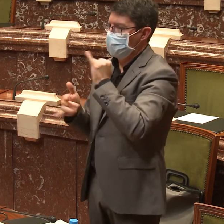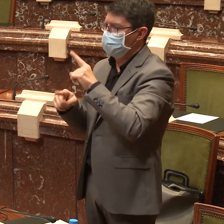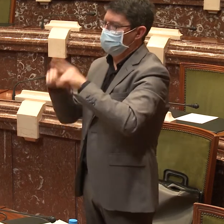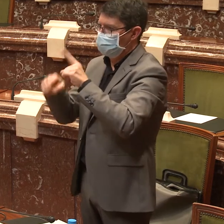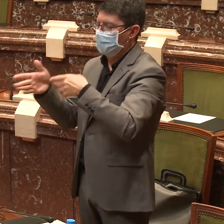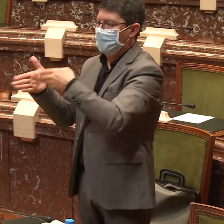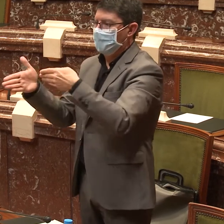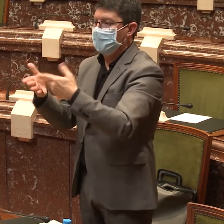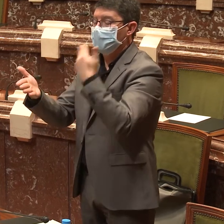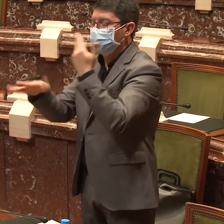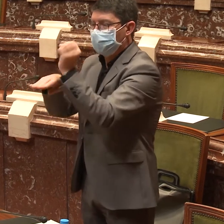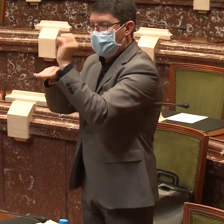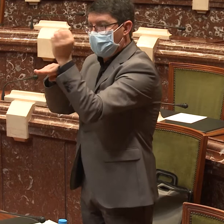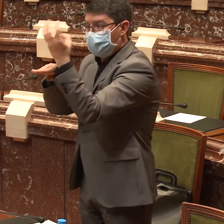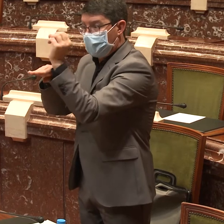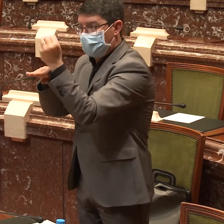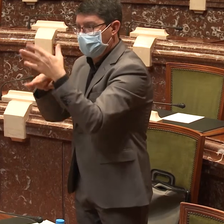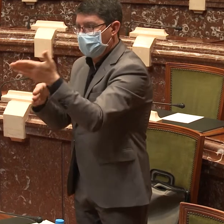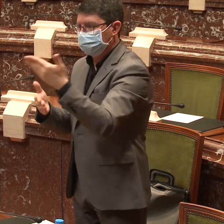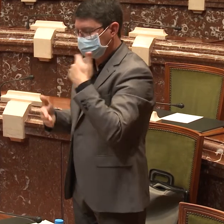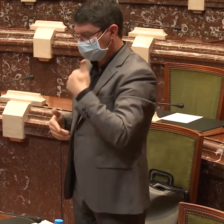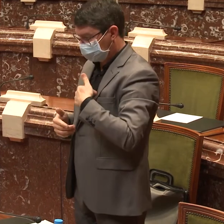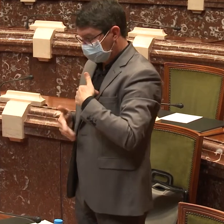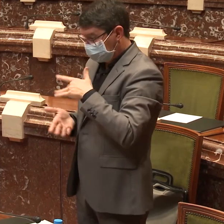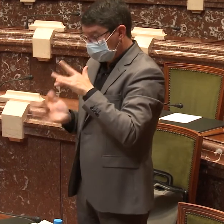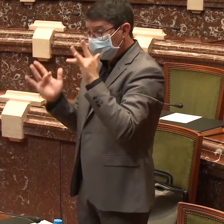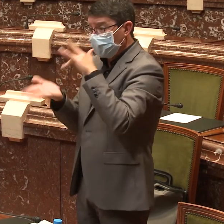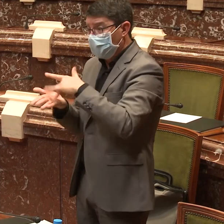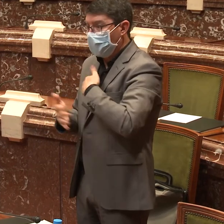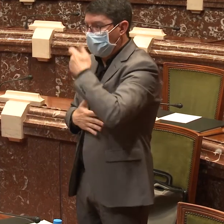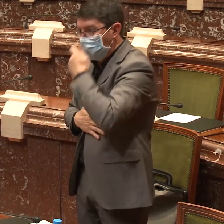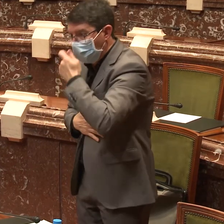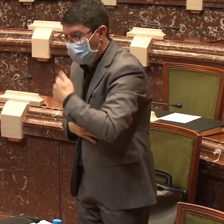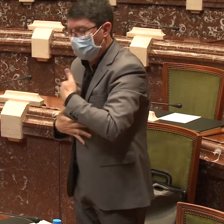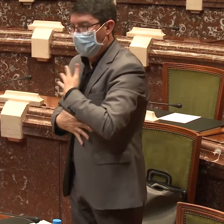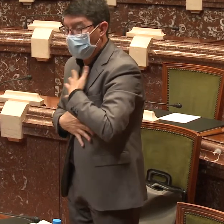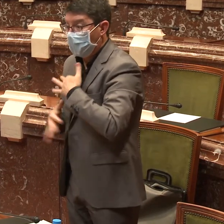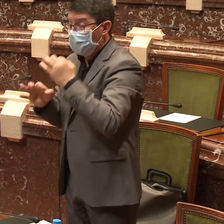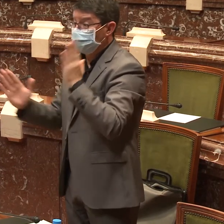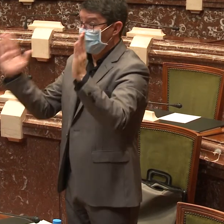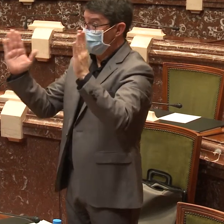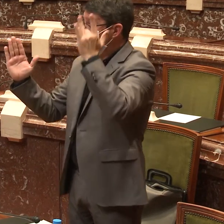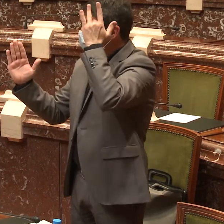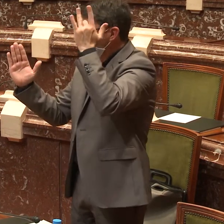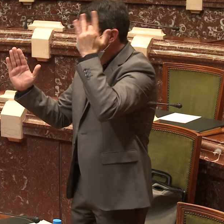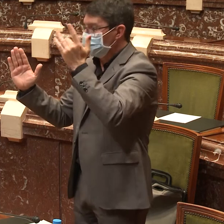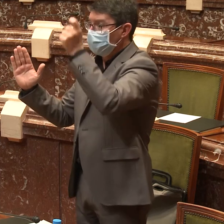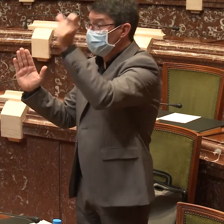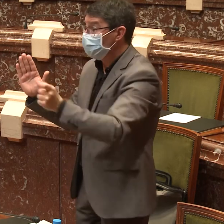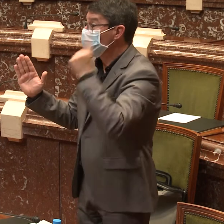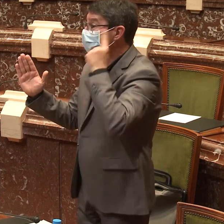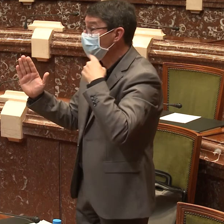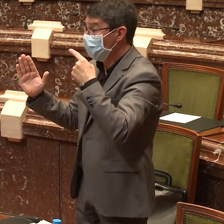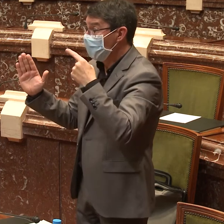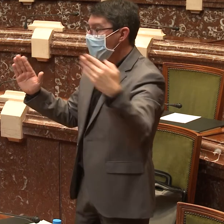gestión, pero todavía son muchas las personas sordas las que se encuentran con limitaciones.